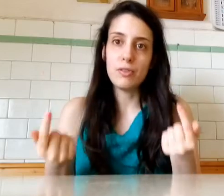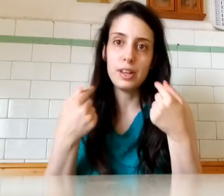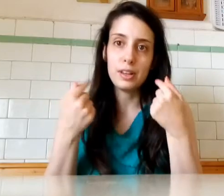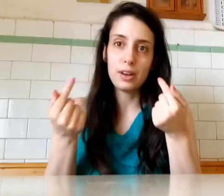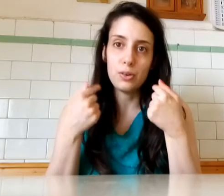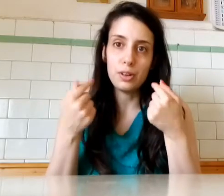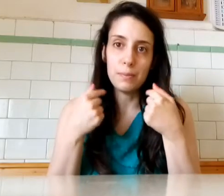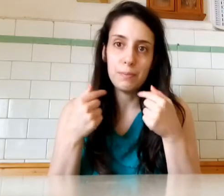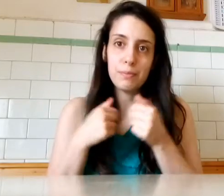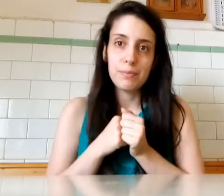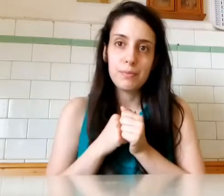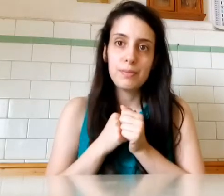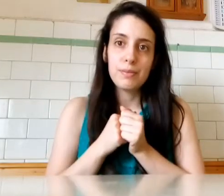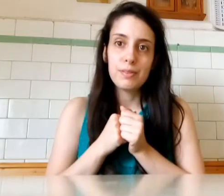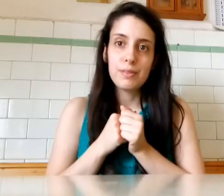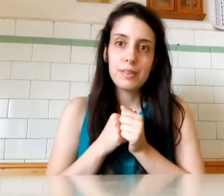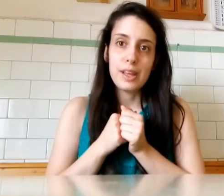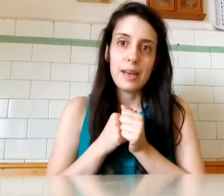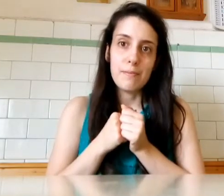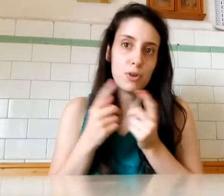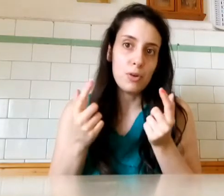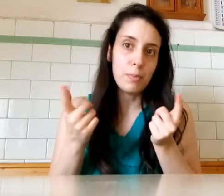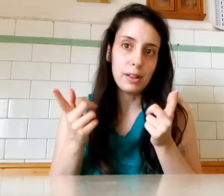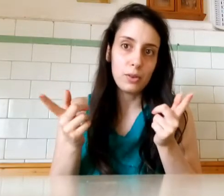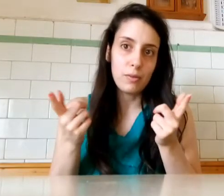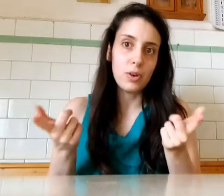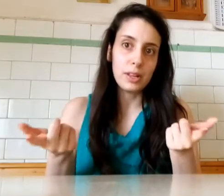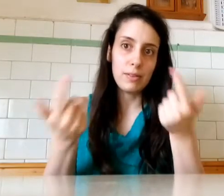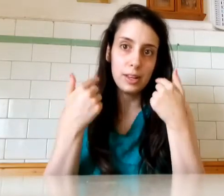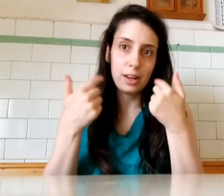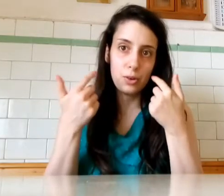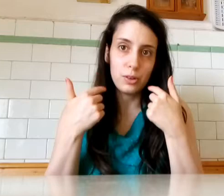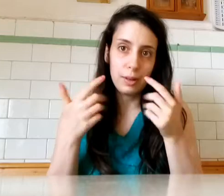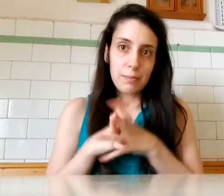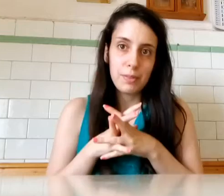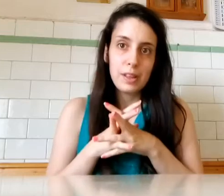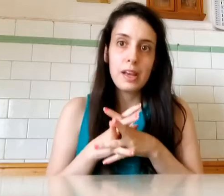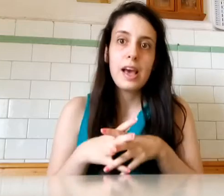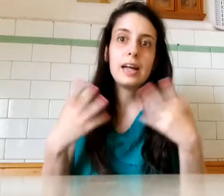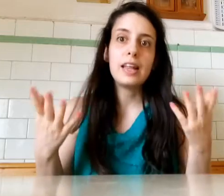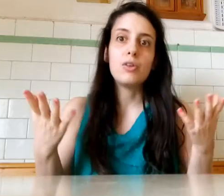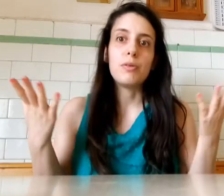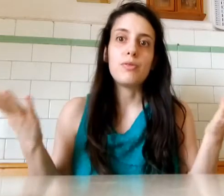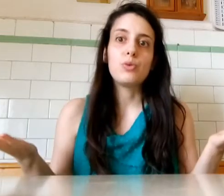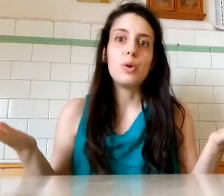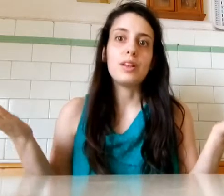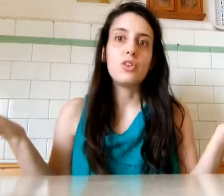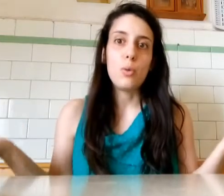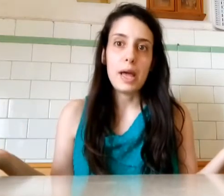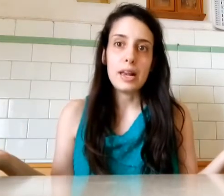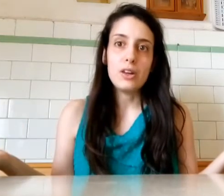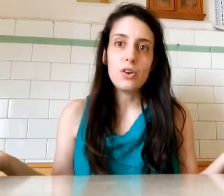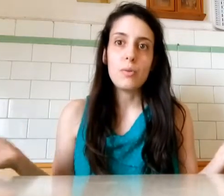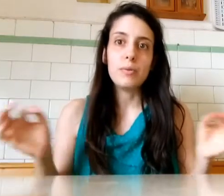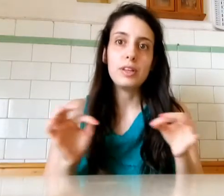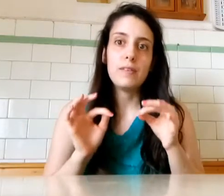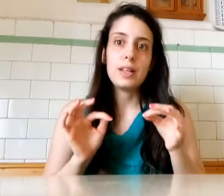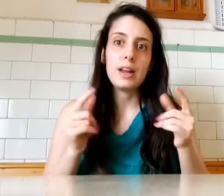Finirete così E voi Non penso Che volete finire così Adesso Per fortuna Sto meglio Come potete vedere La